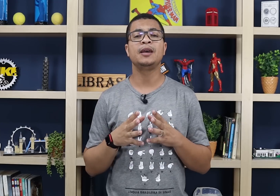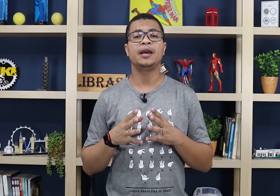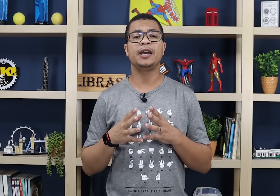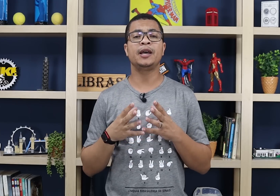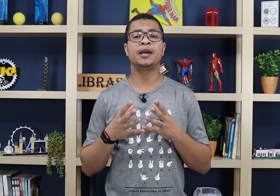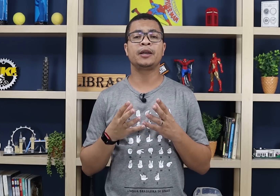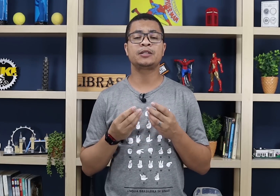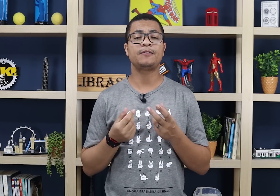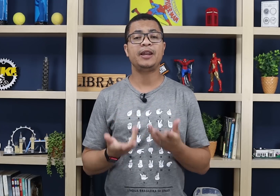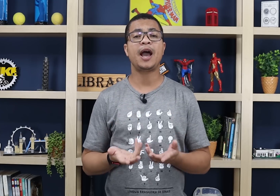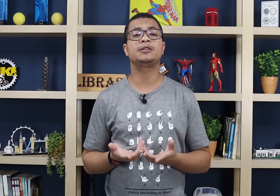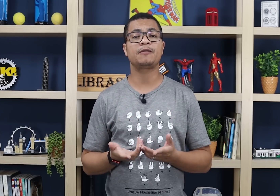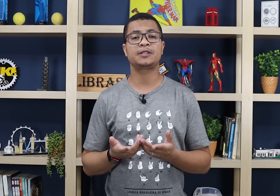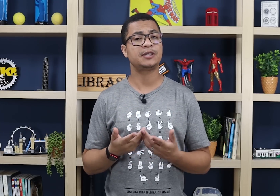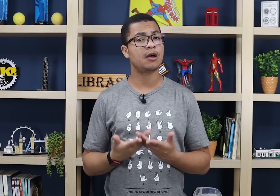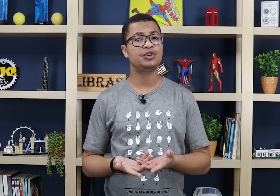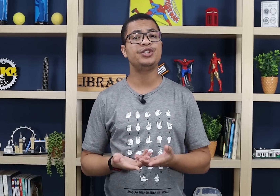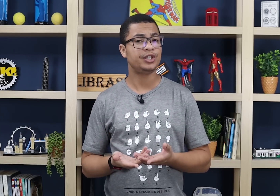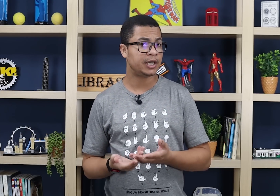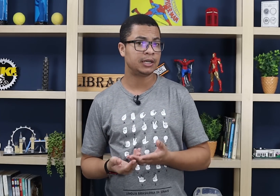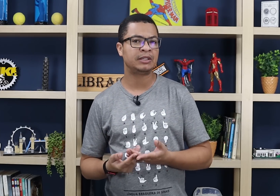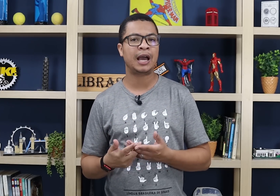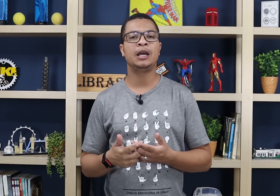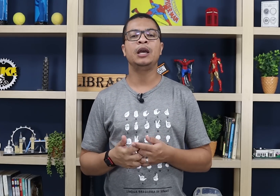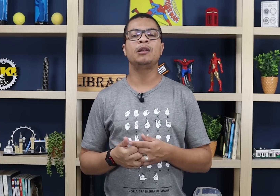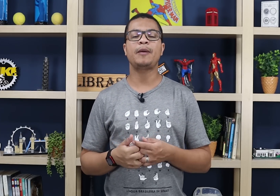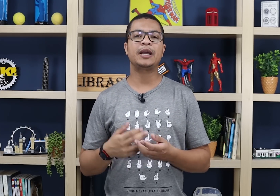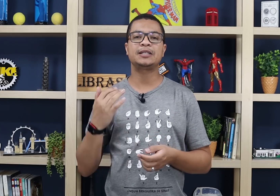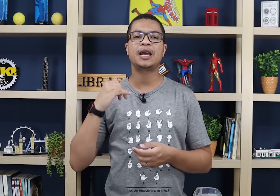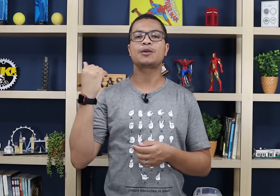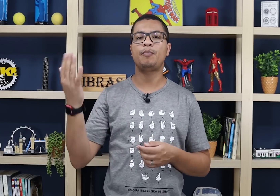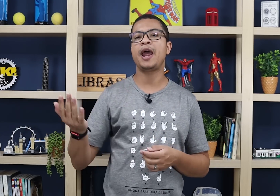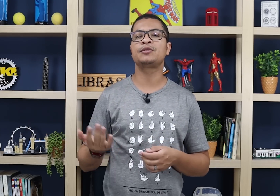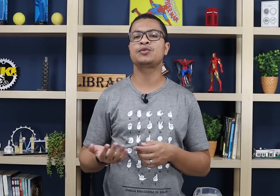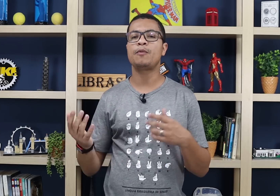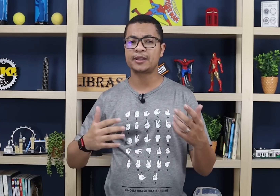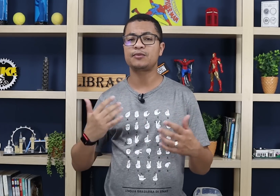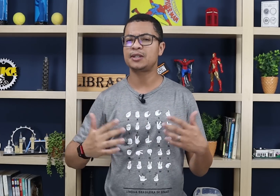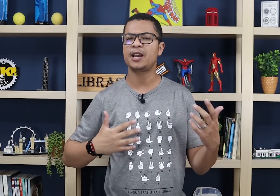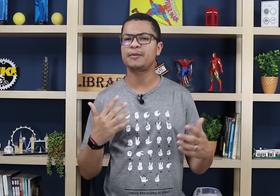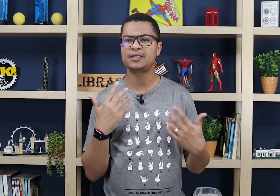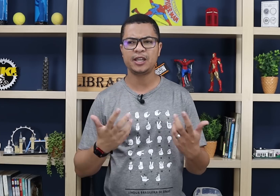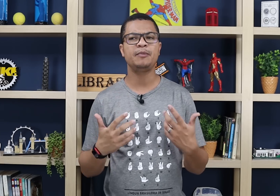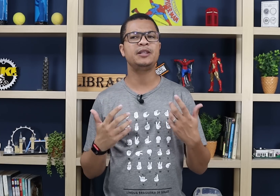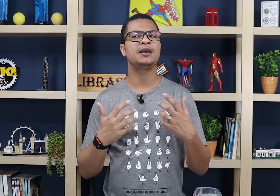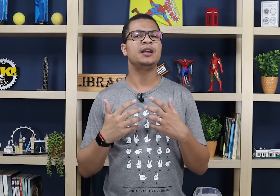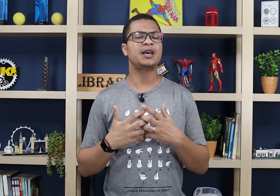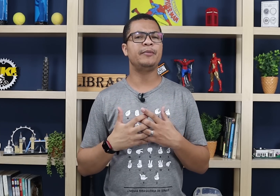que são familiares pra você, sinal do dia a dia, tá? Não vai pegar sinais complexos. Comece com sinais mais simples, sabe?